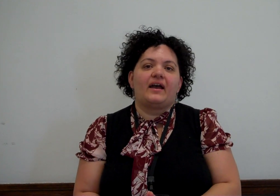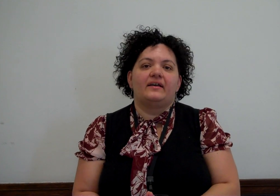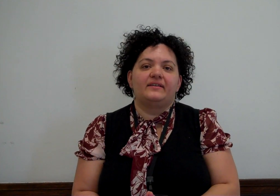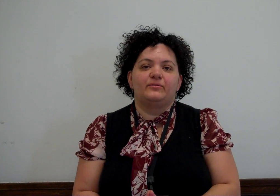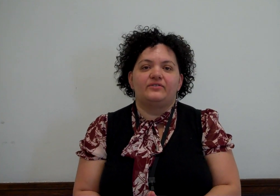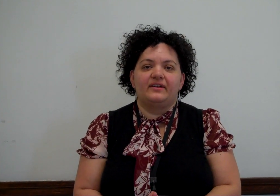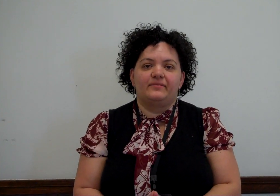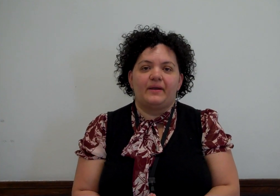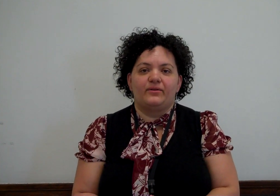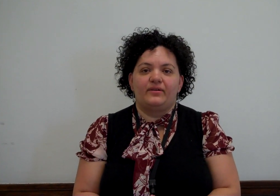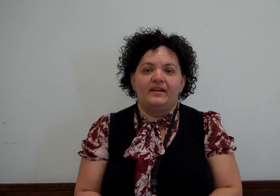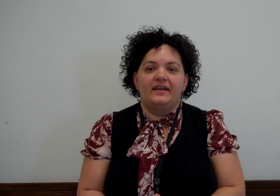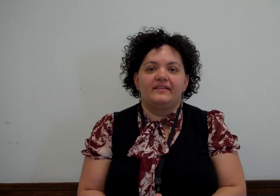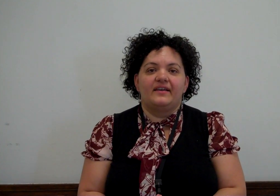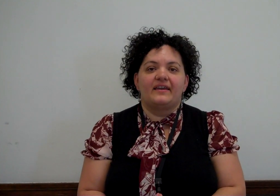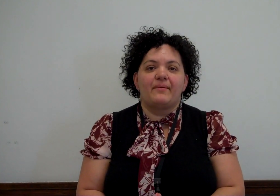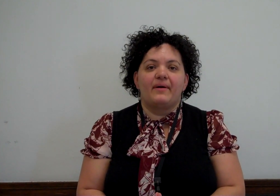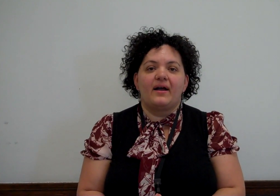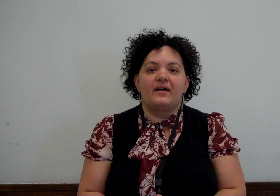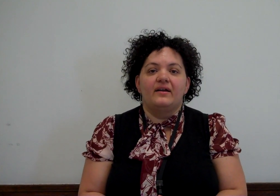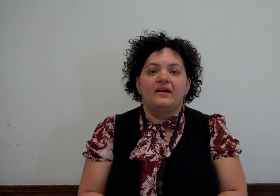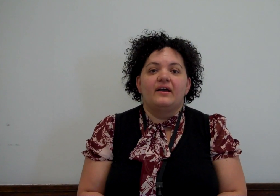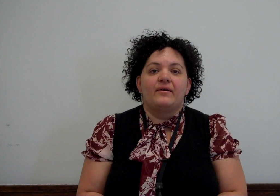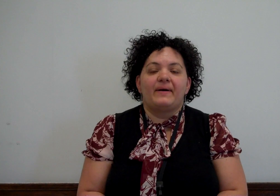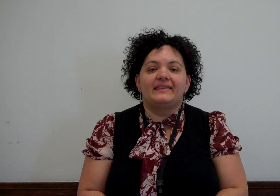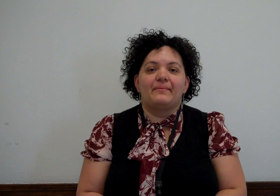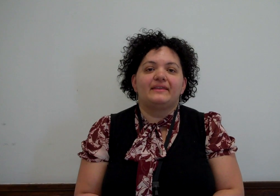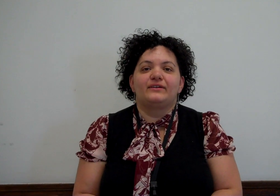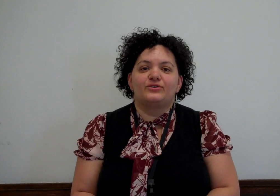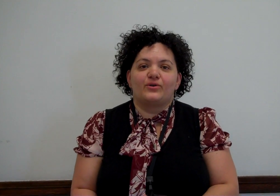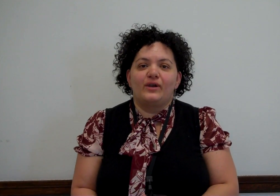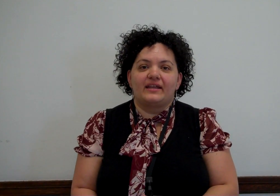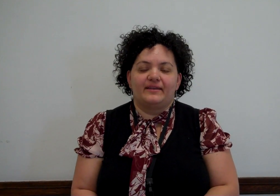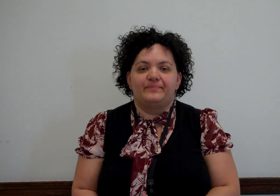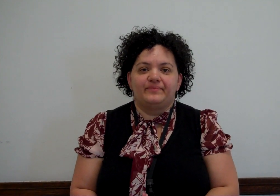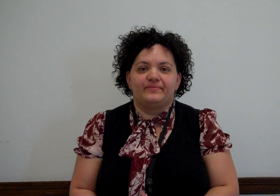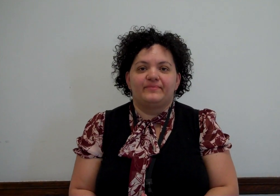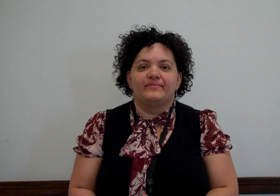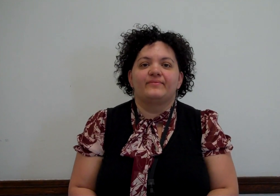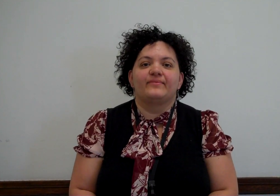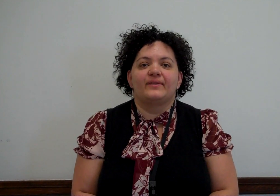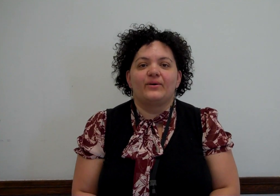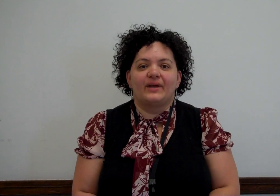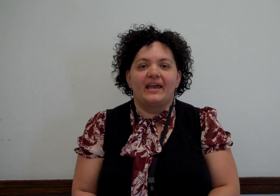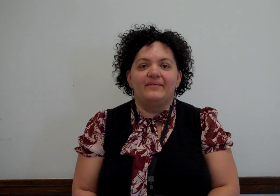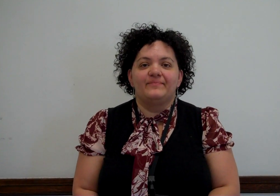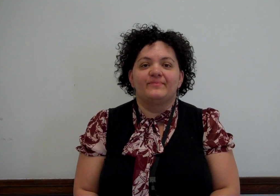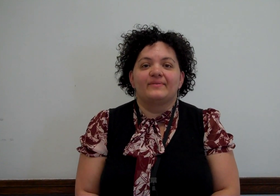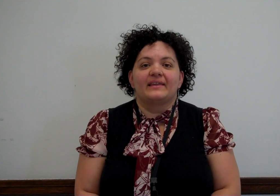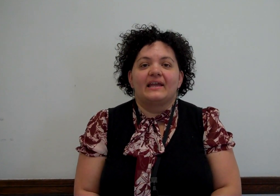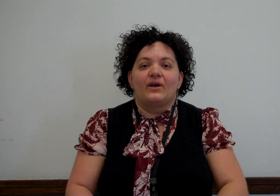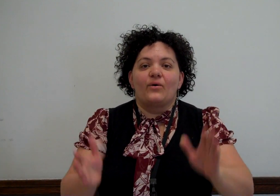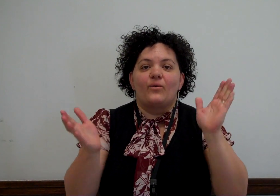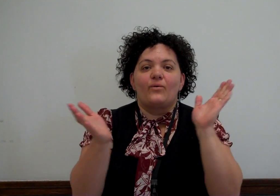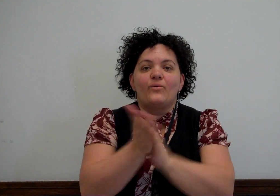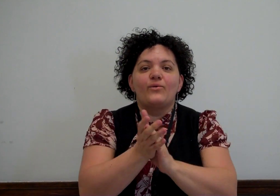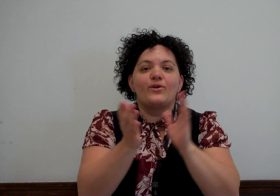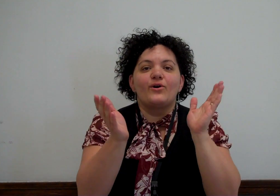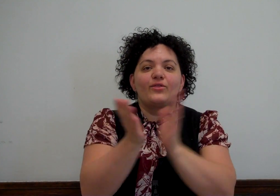hacemos en español y se llama Bate, Bate, Chocolate, ok? 1,